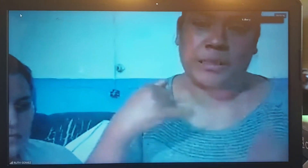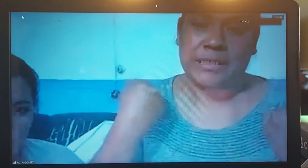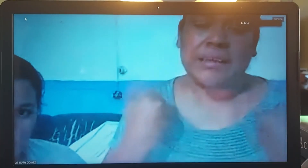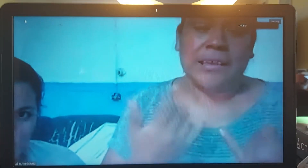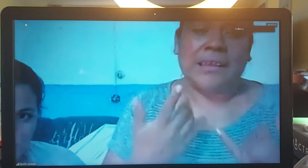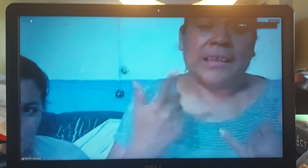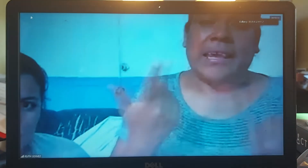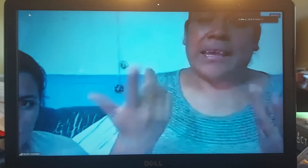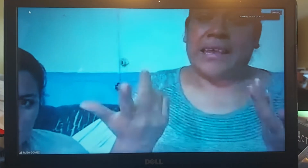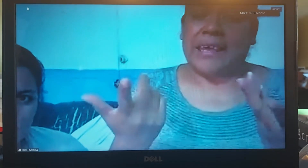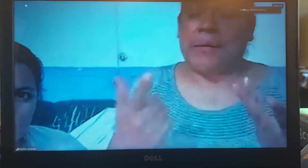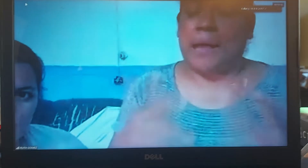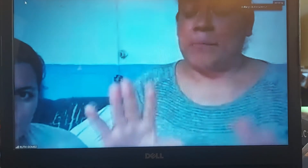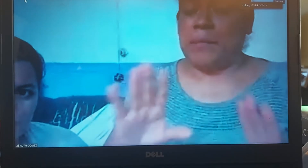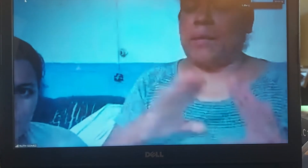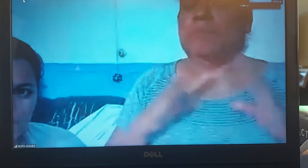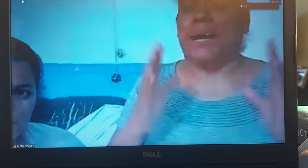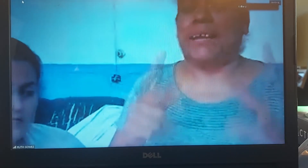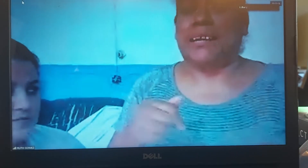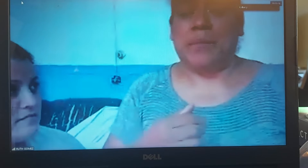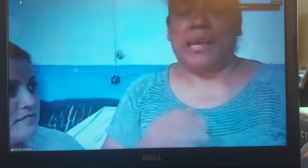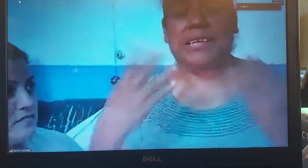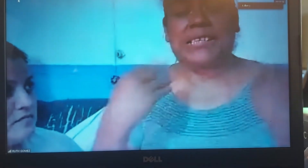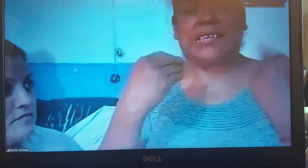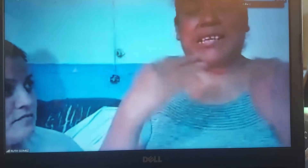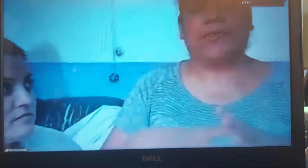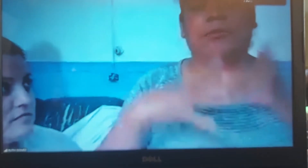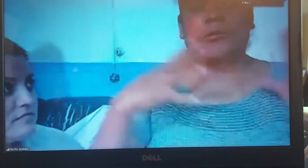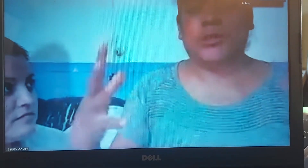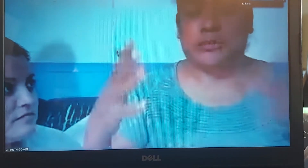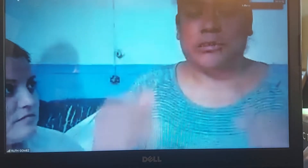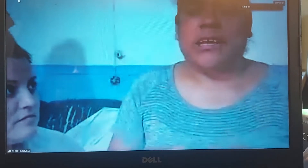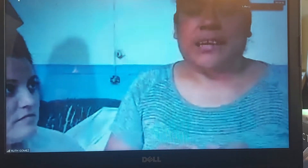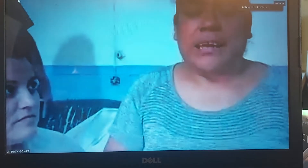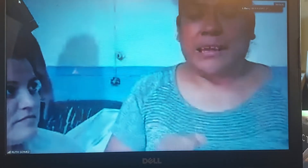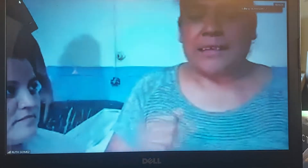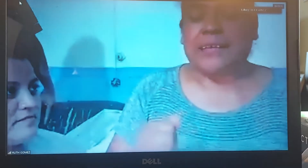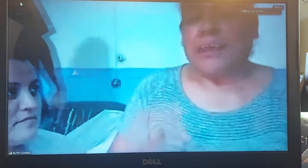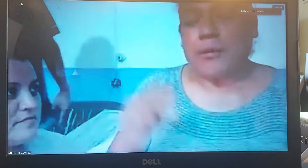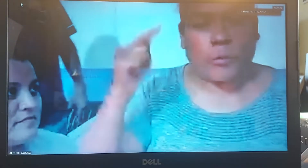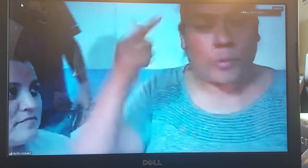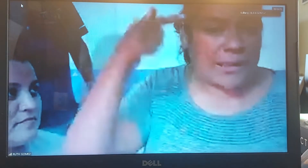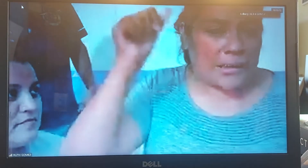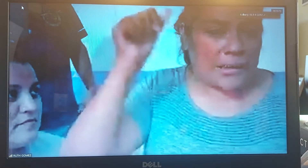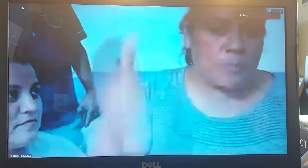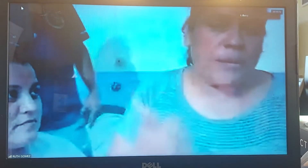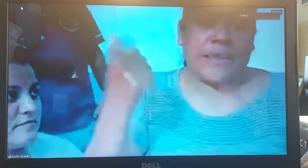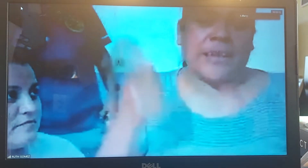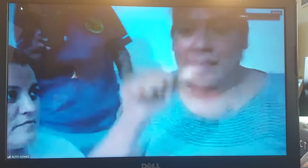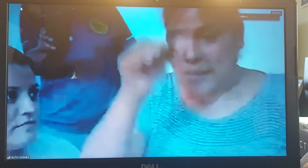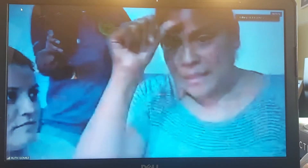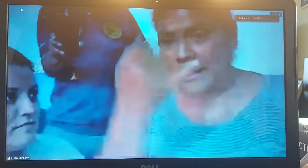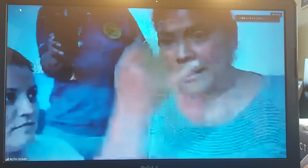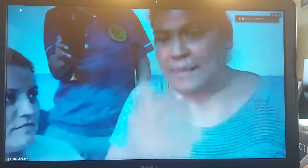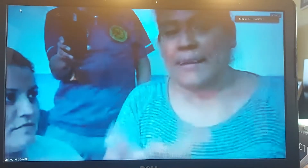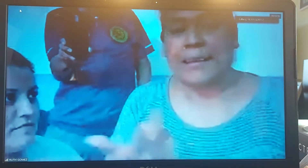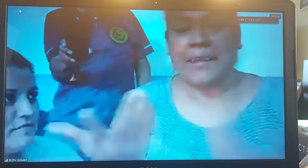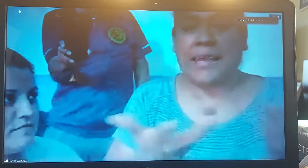que a mí me impacta y me han enseñado mucho que es Guadalupe y Adriana, que esas